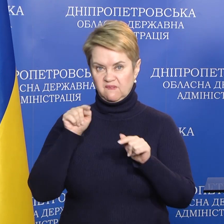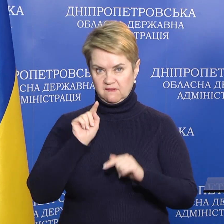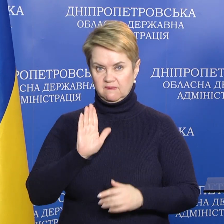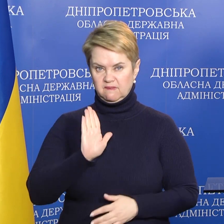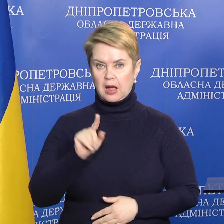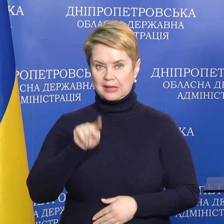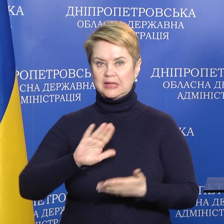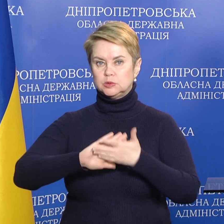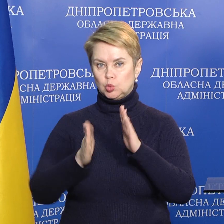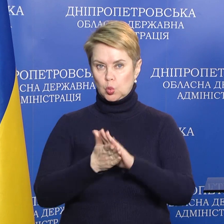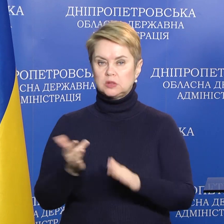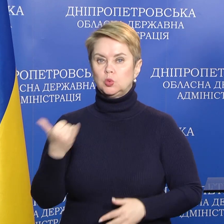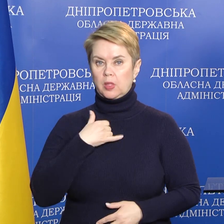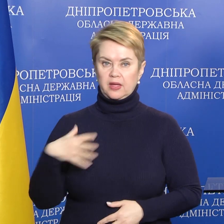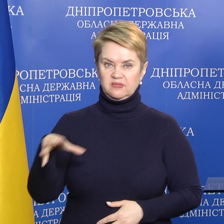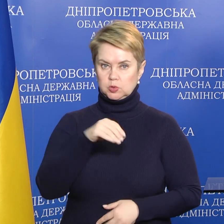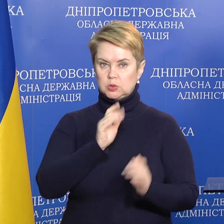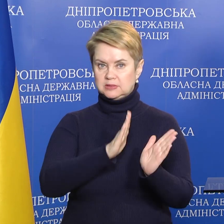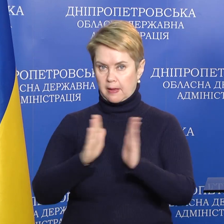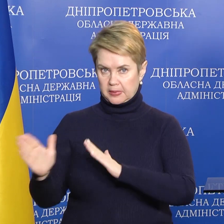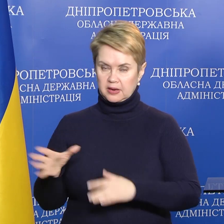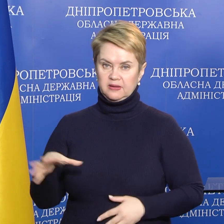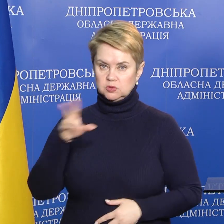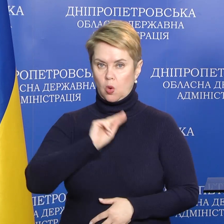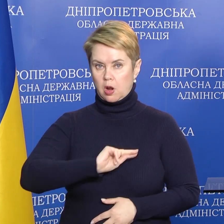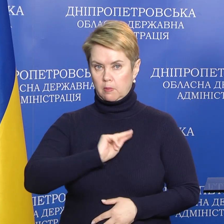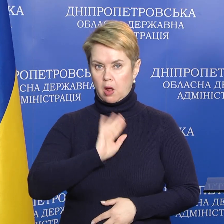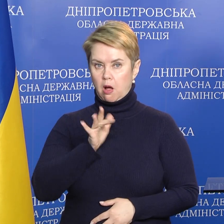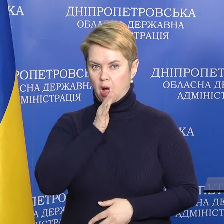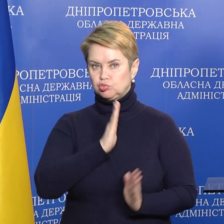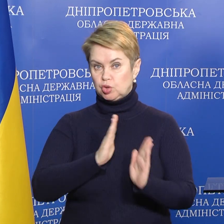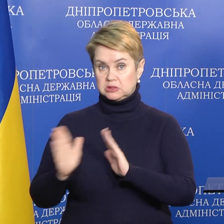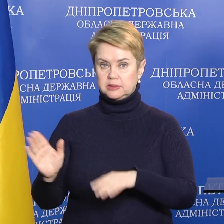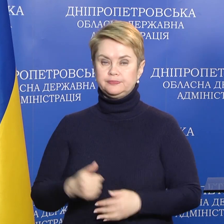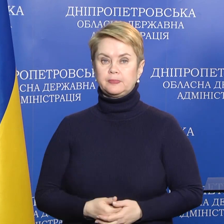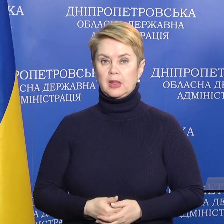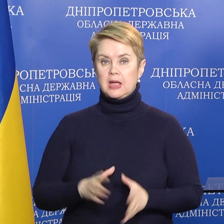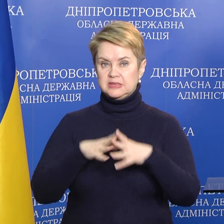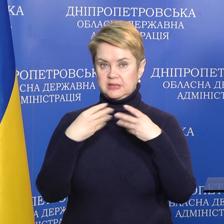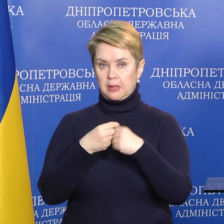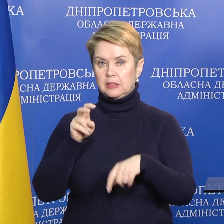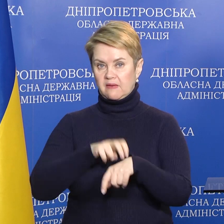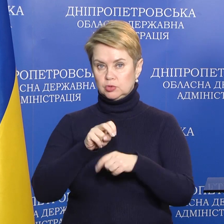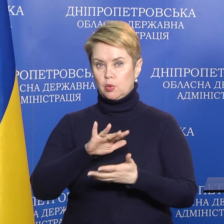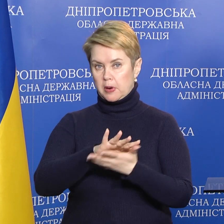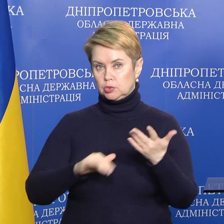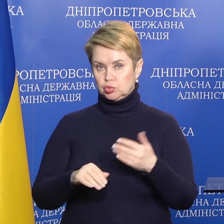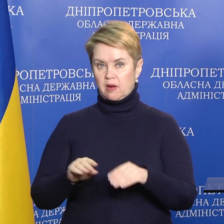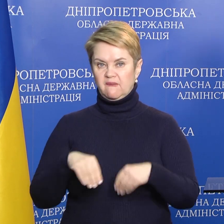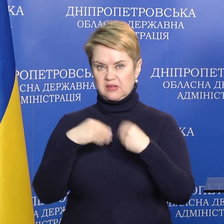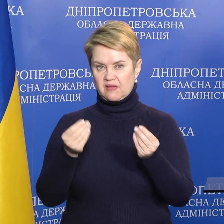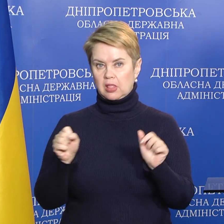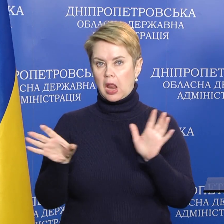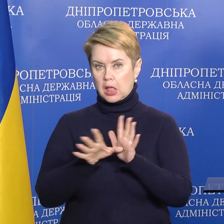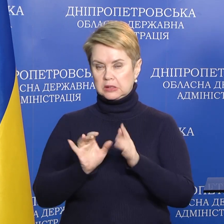ситуации у нас все как бы стабильно и все работает как часы. Семейные врачи продолжают выдавать